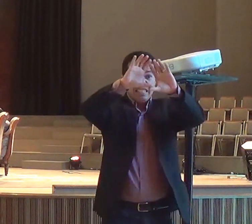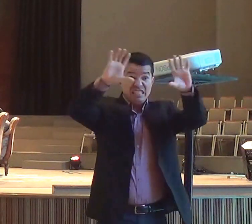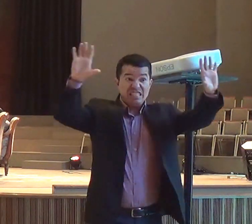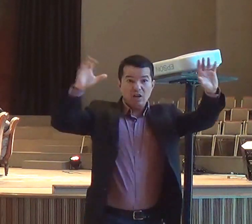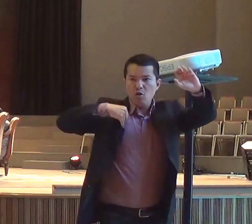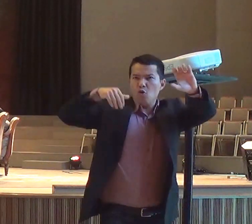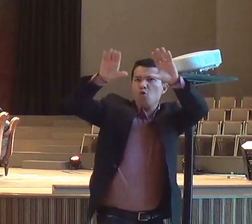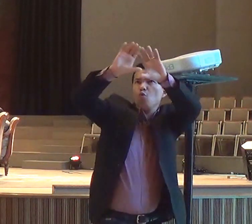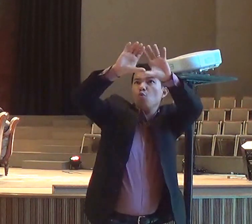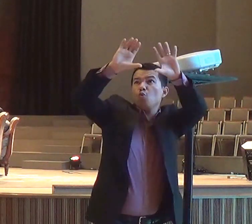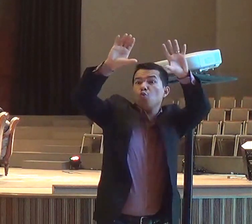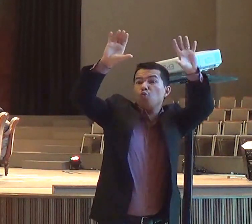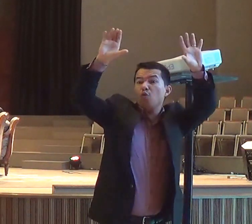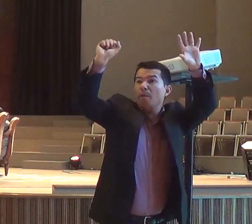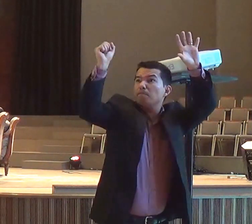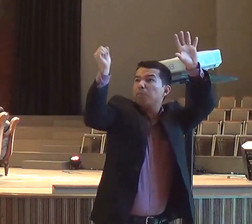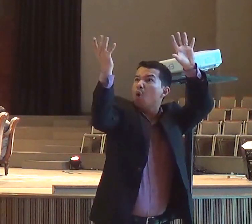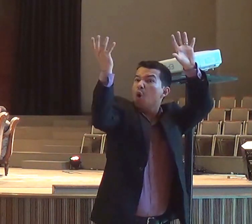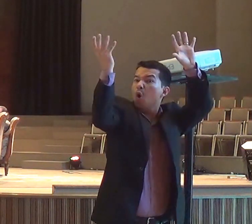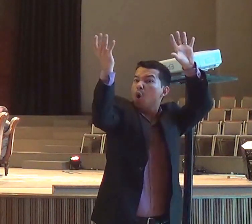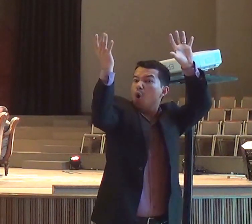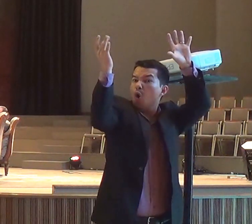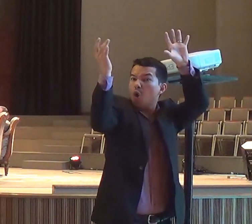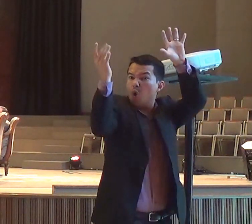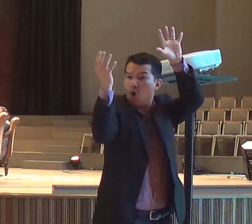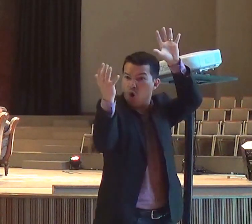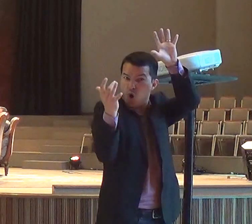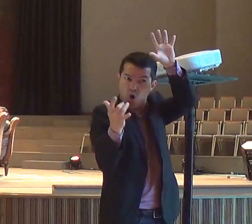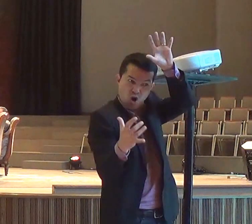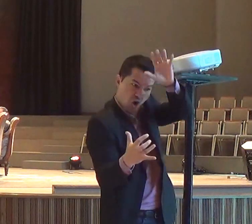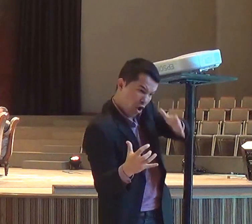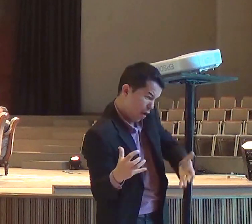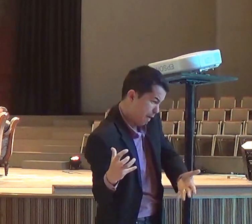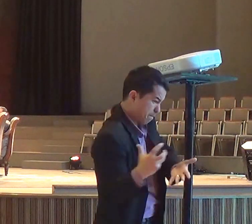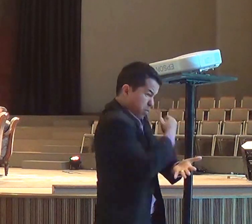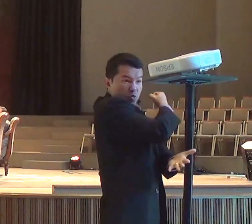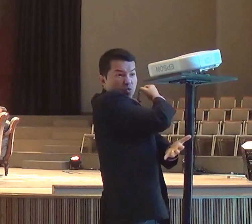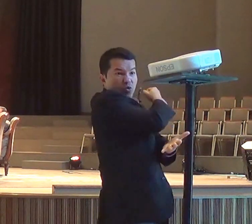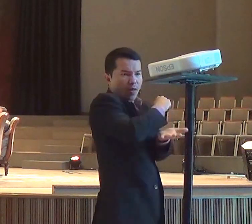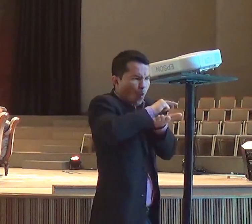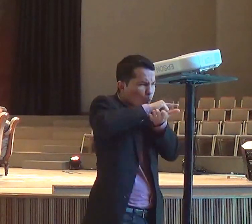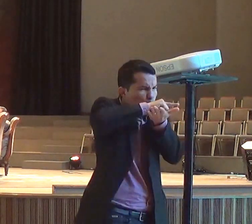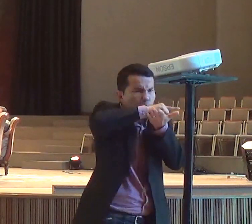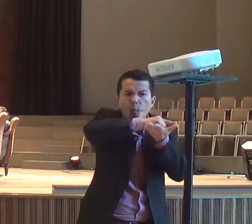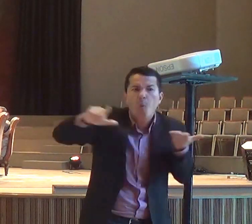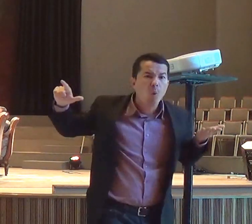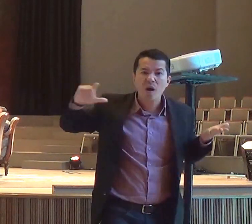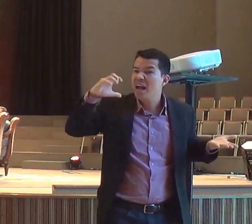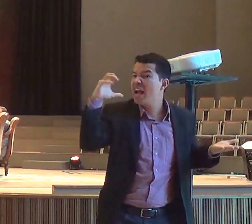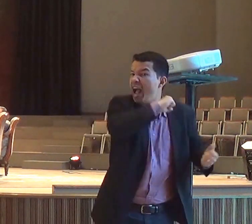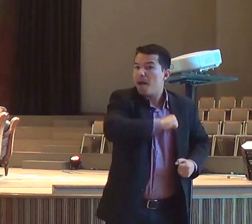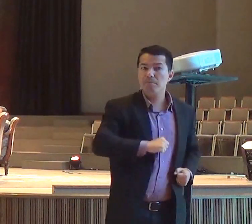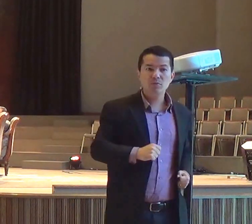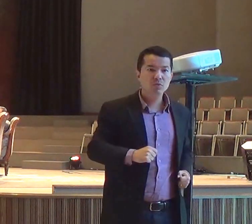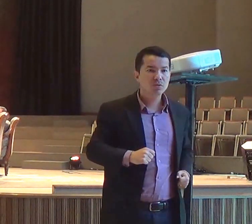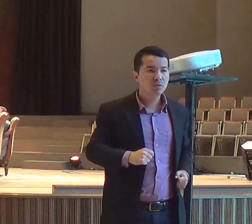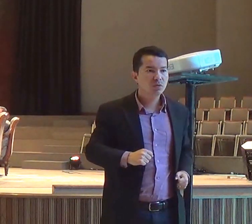segundos, para você dizer, Senhor Deus, ouve-me, Senhor Deus, ouve-me, Senhor Deus, ouve-me, quanto deu? Dez segundos?